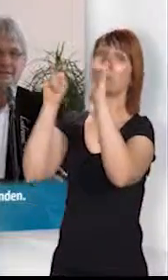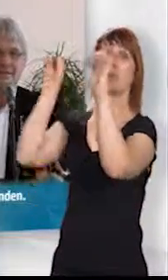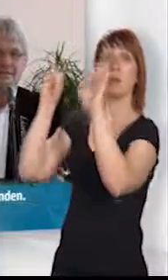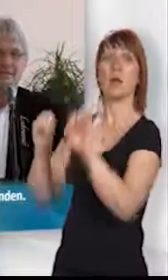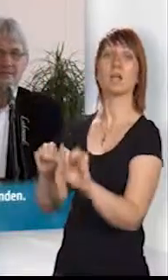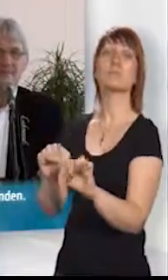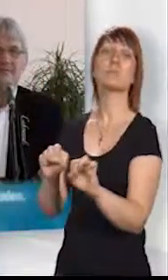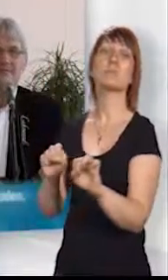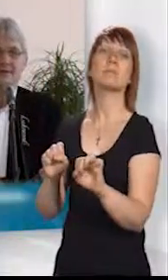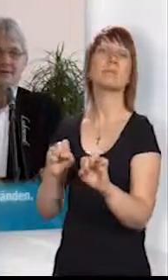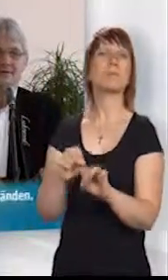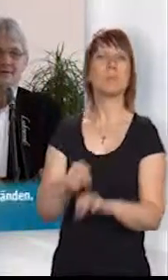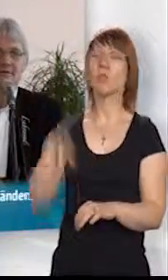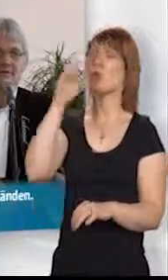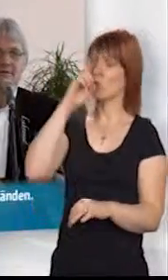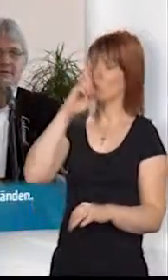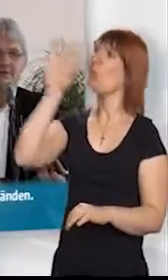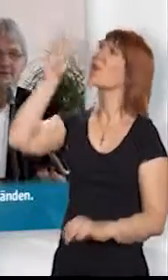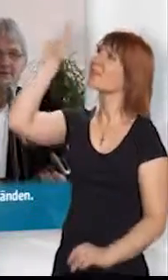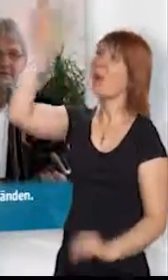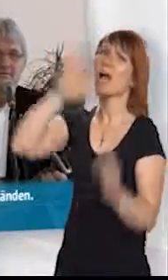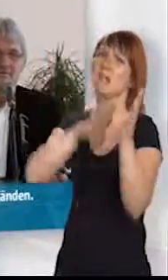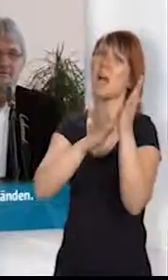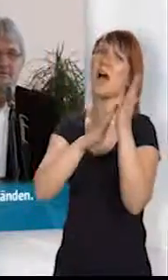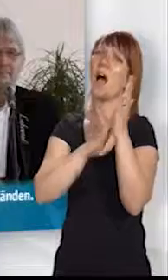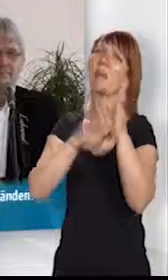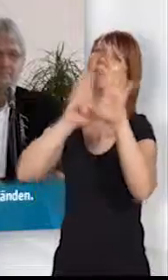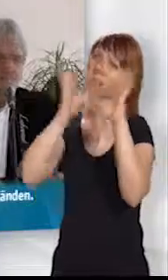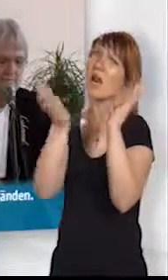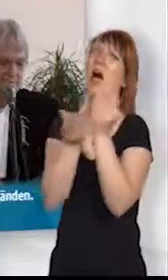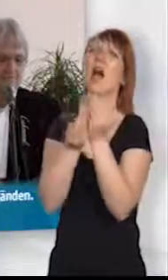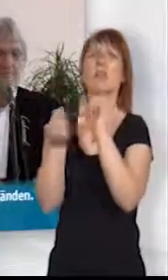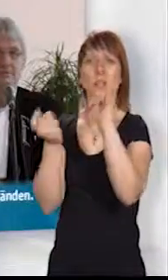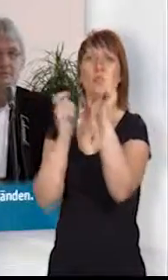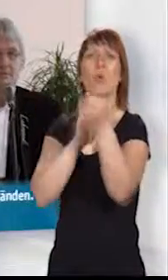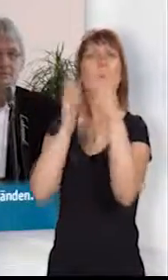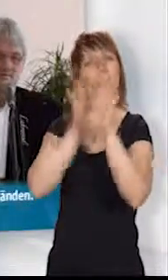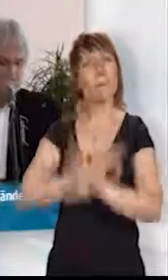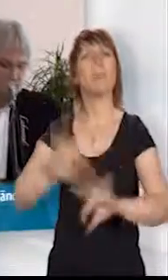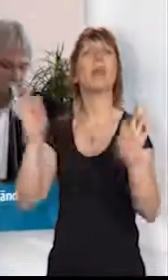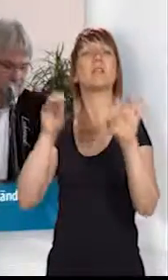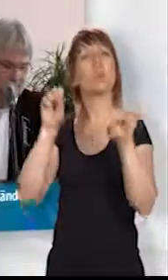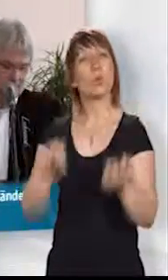Händen. Am besten enden wird es nur in Deinen Händen.